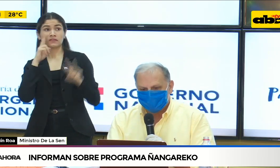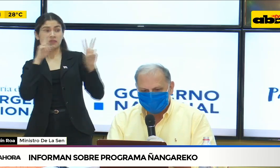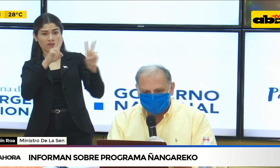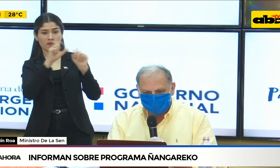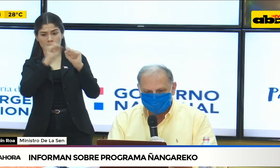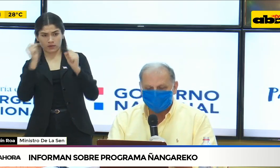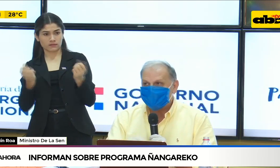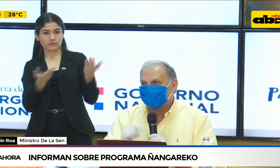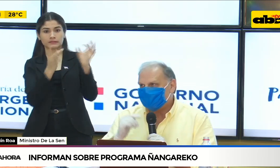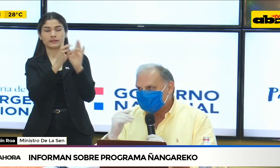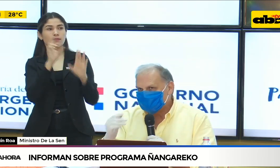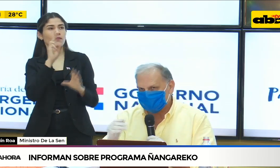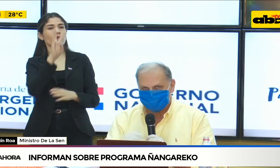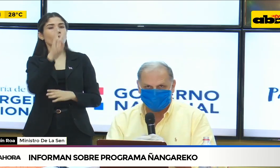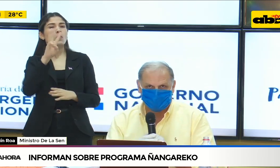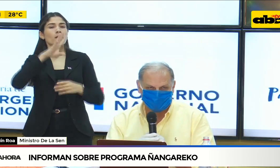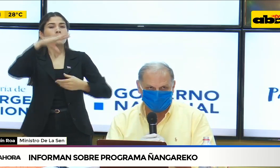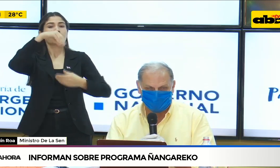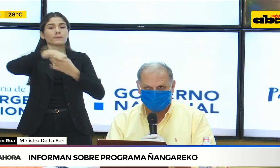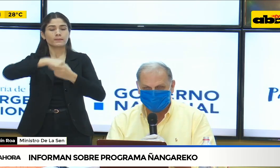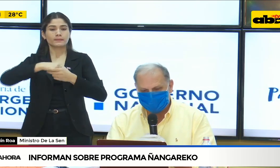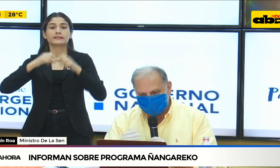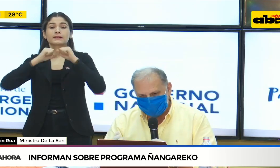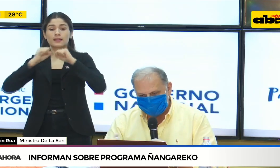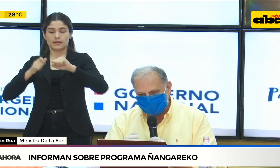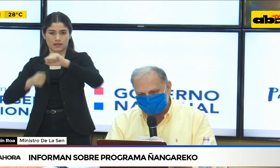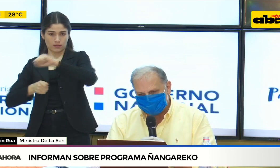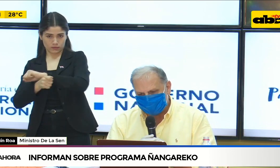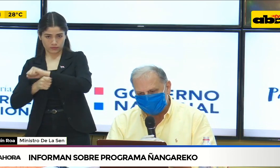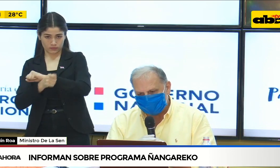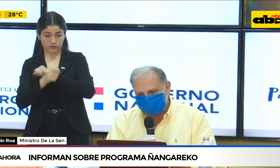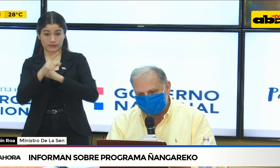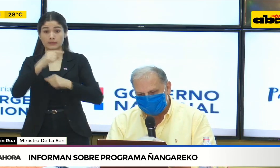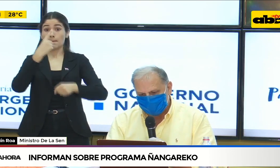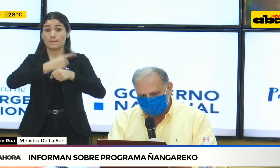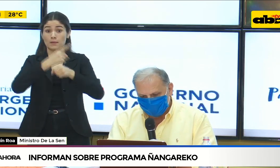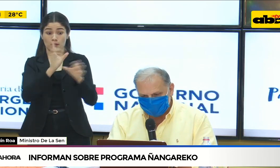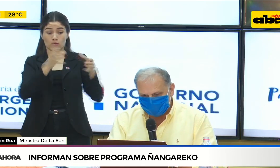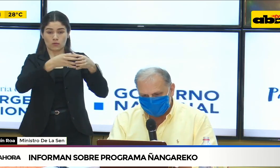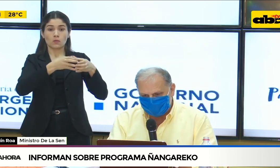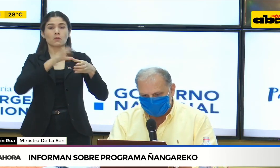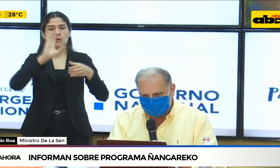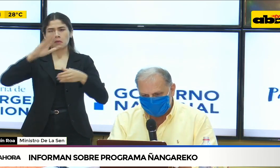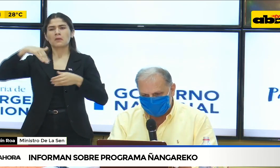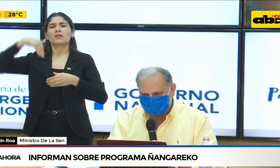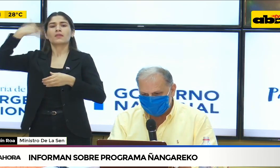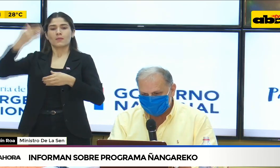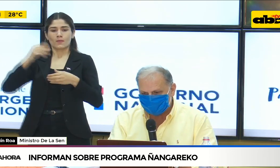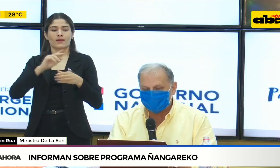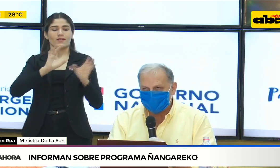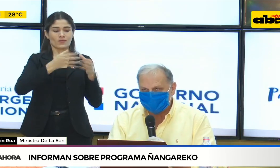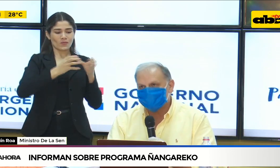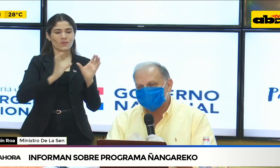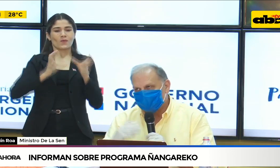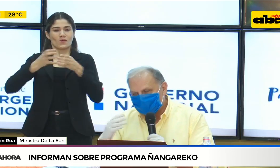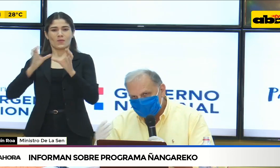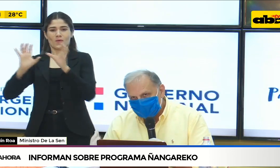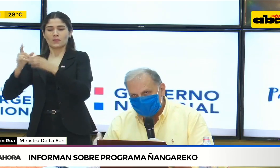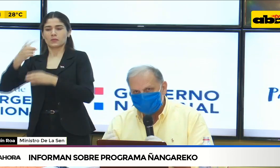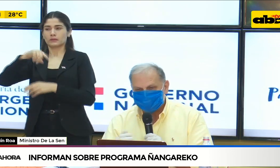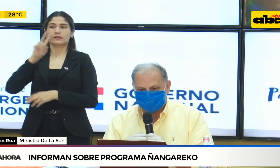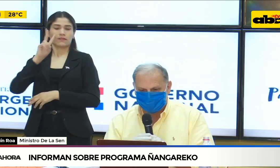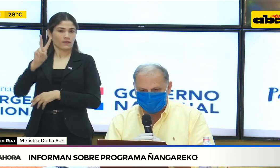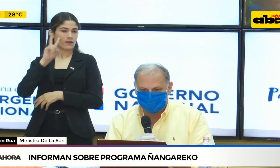de los avances del programa. Y aquí ya quisiera darle uso de palabra al Ministro Fernández, quien